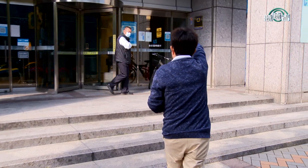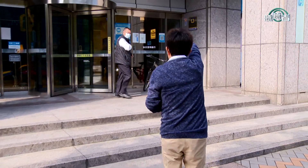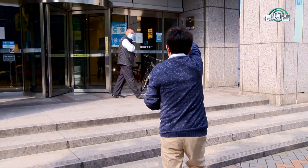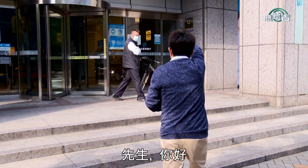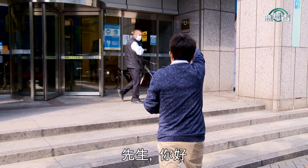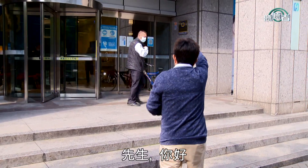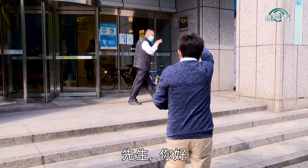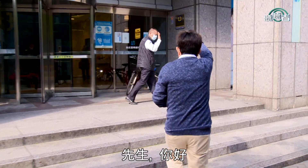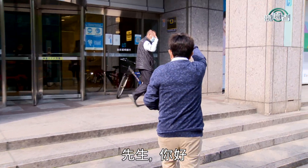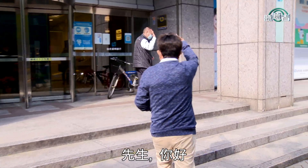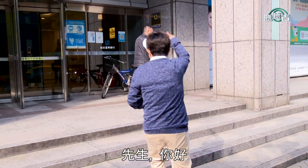先生 你好